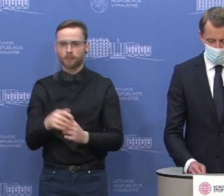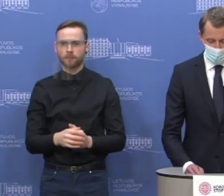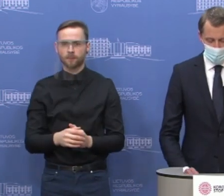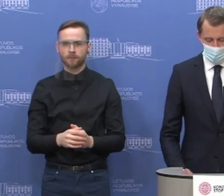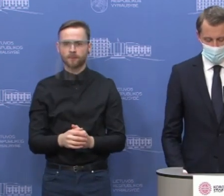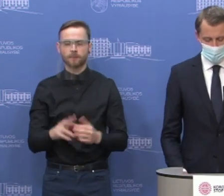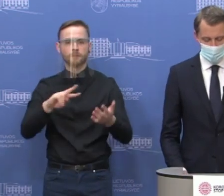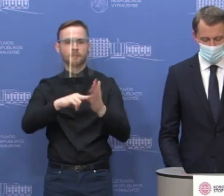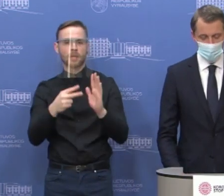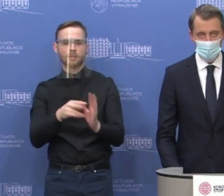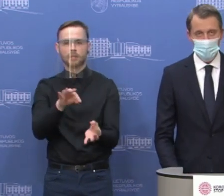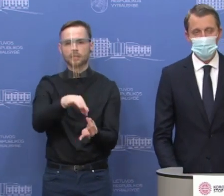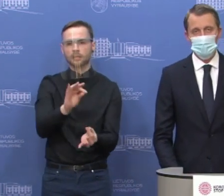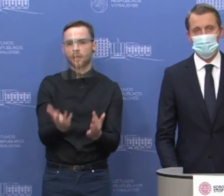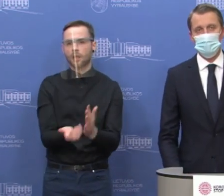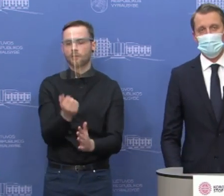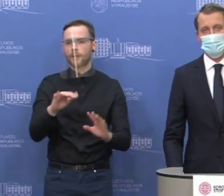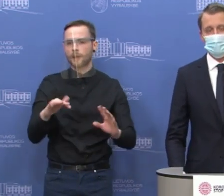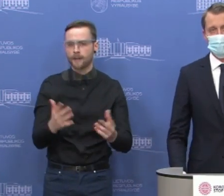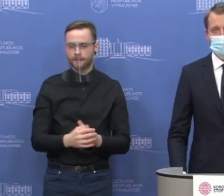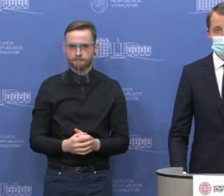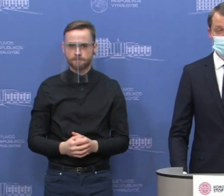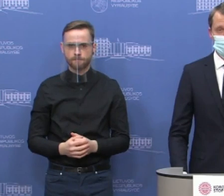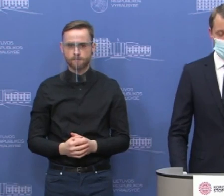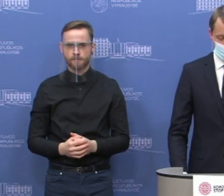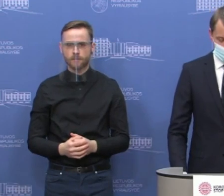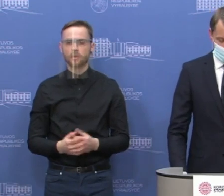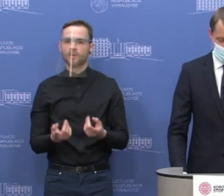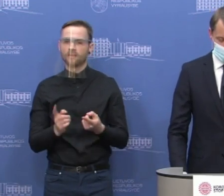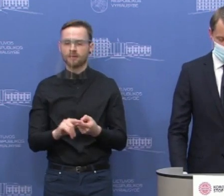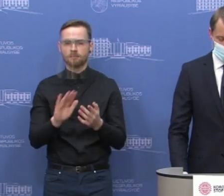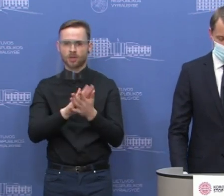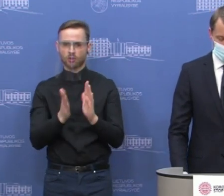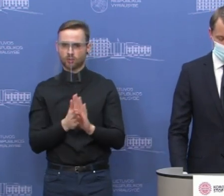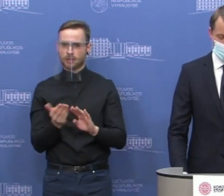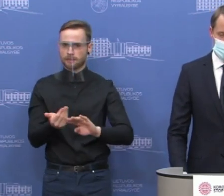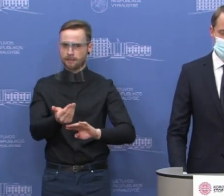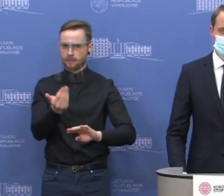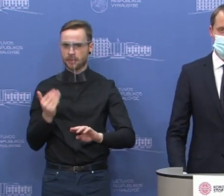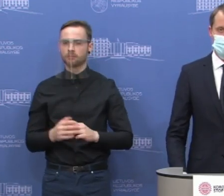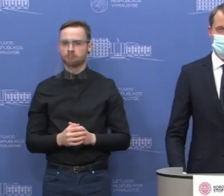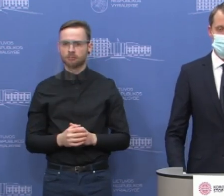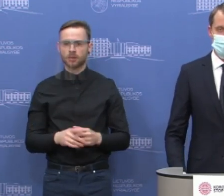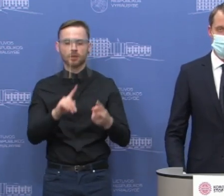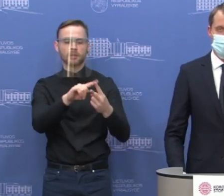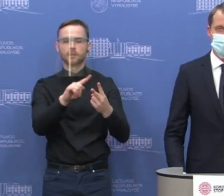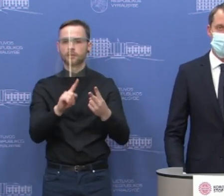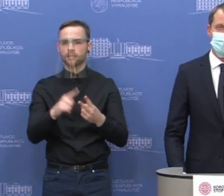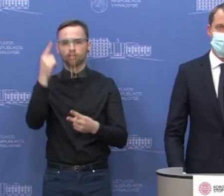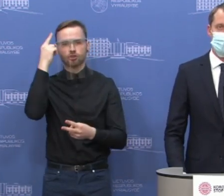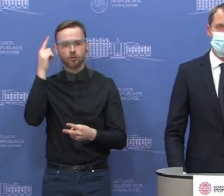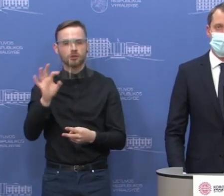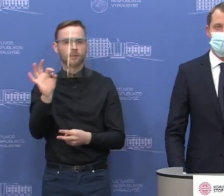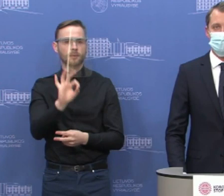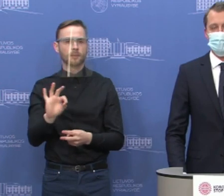įgyvendinimą, startuojame su šių priemonių rengimu ir dvi pagrindinės žinutės yra